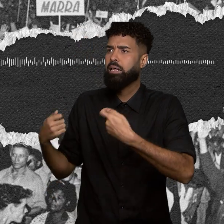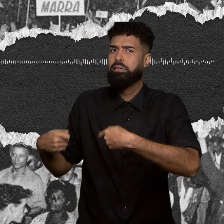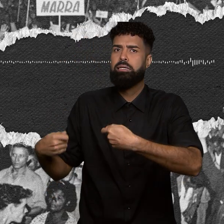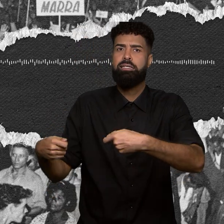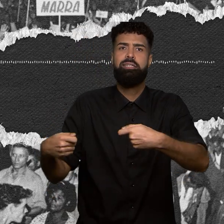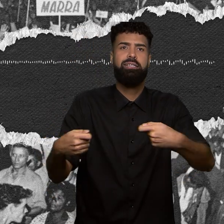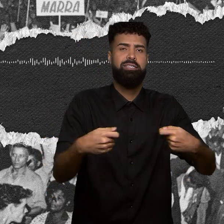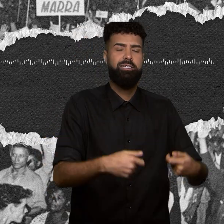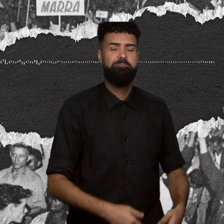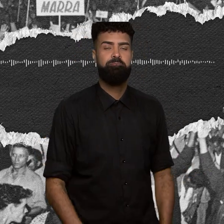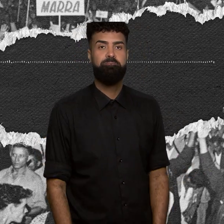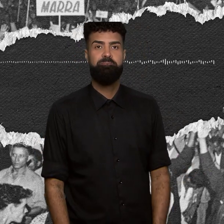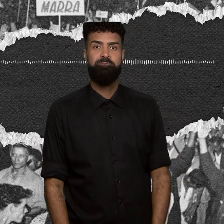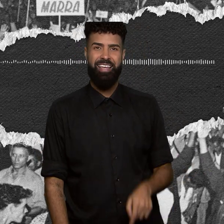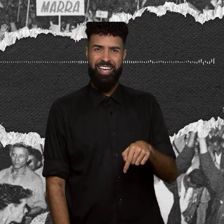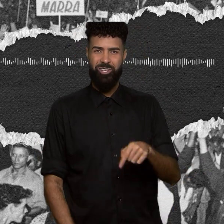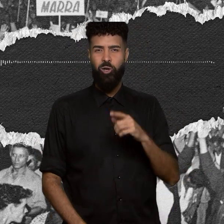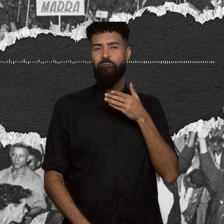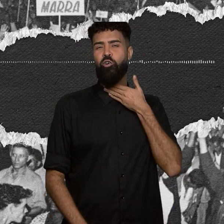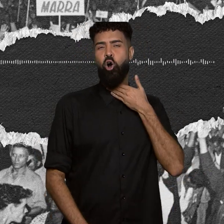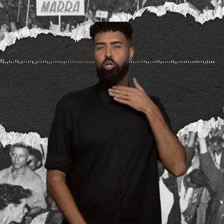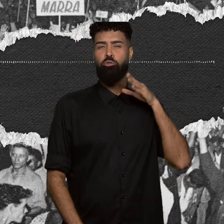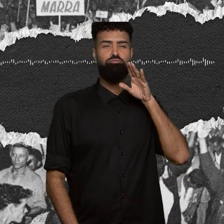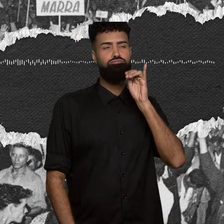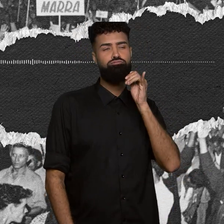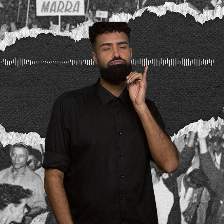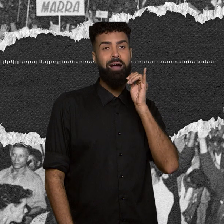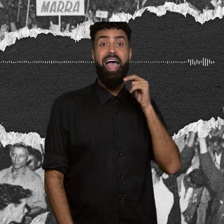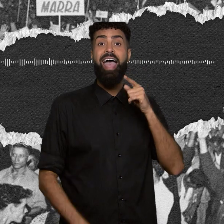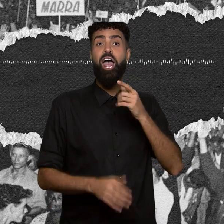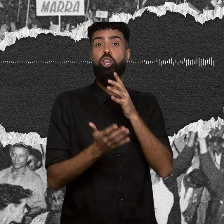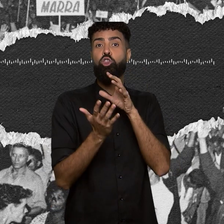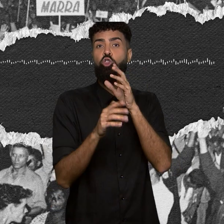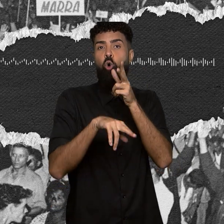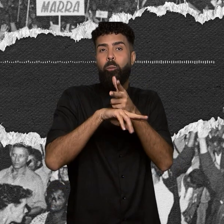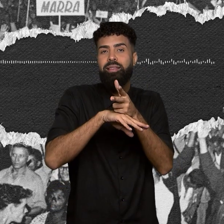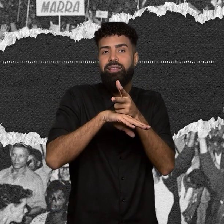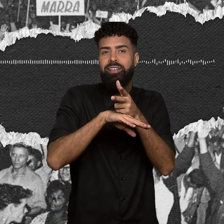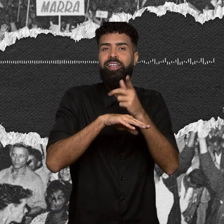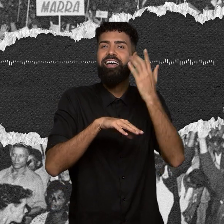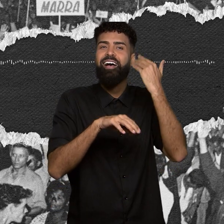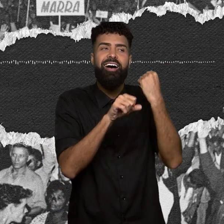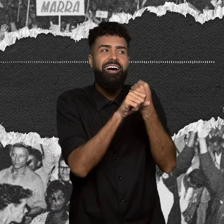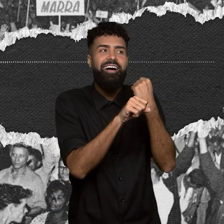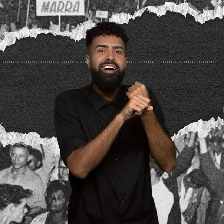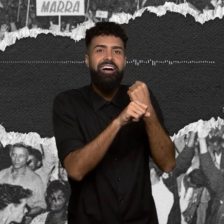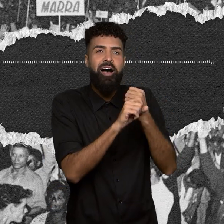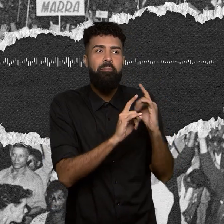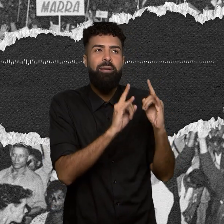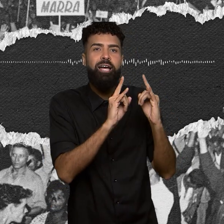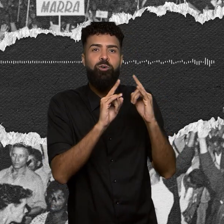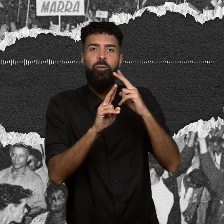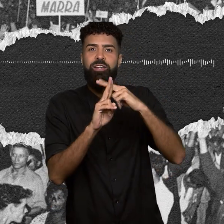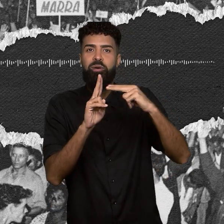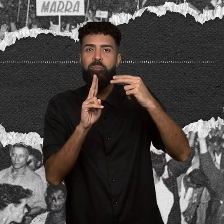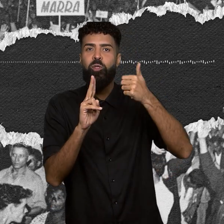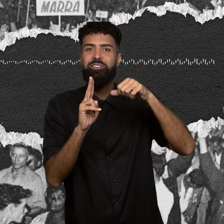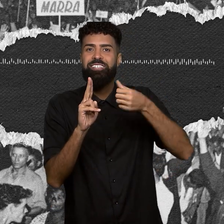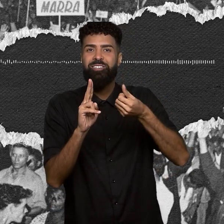Esse é o trecho de um documentário que registrou a construção dos primeiros prédios da UNB em 1962. O filme foi finalizado